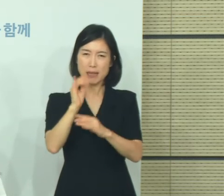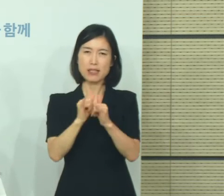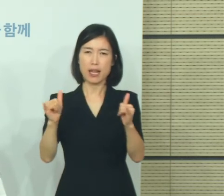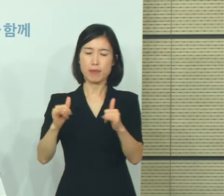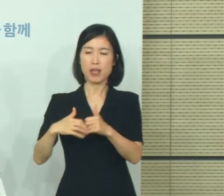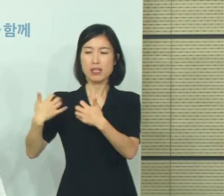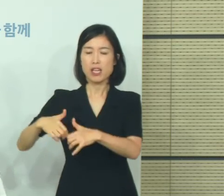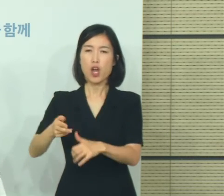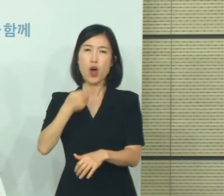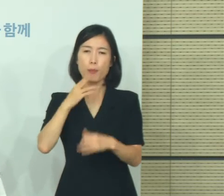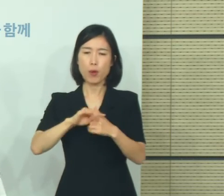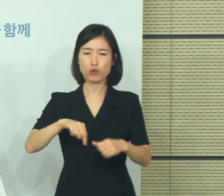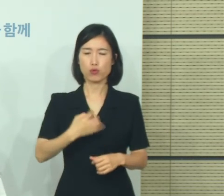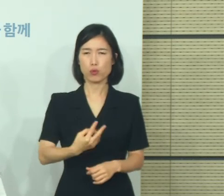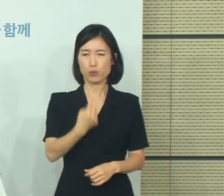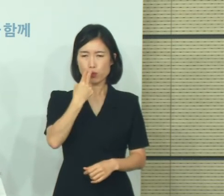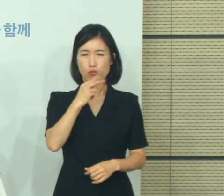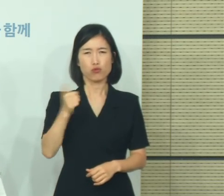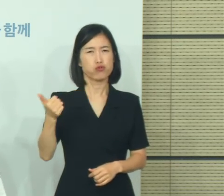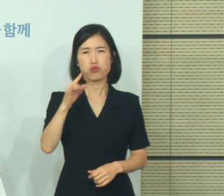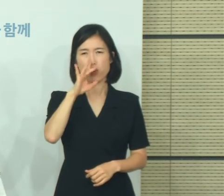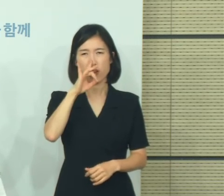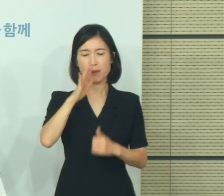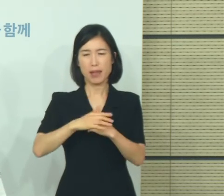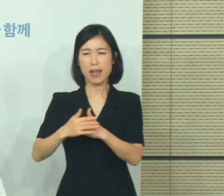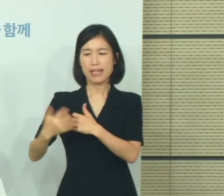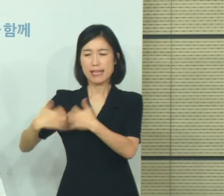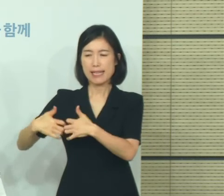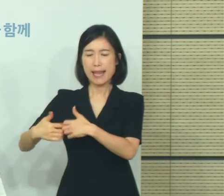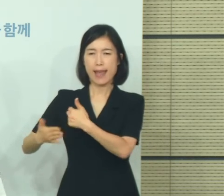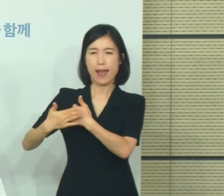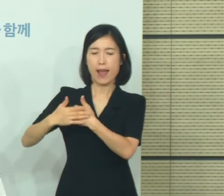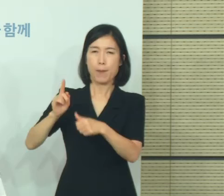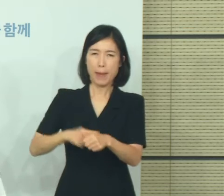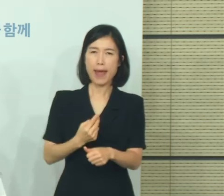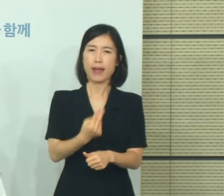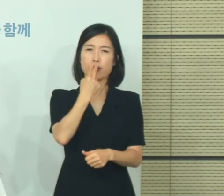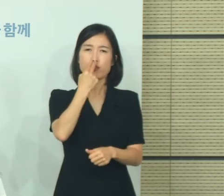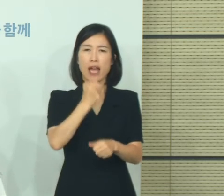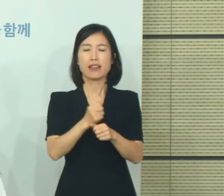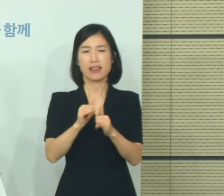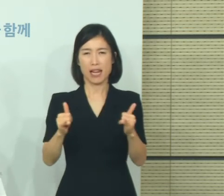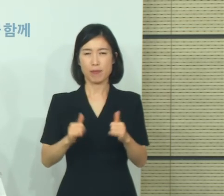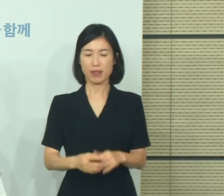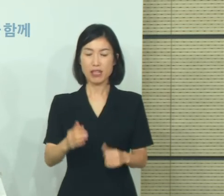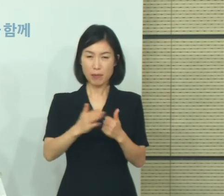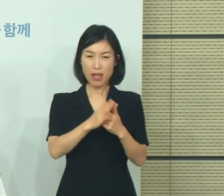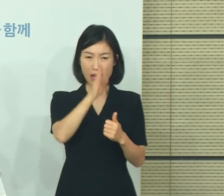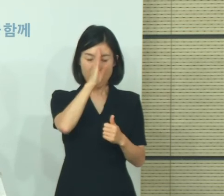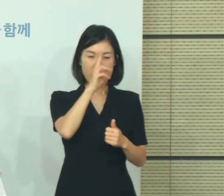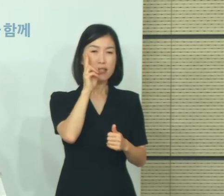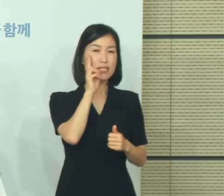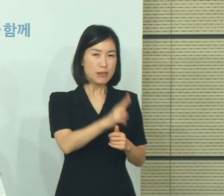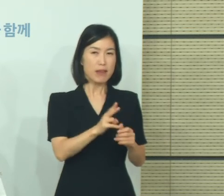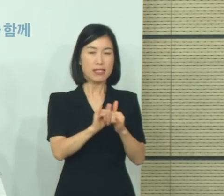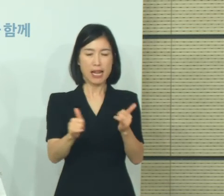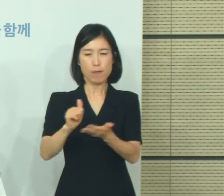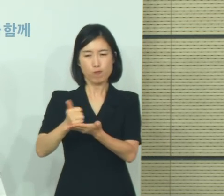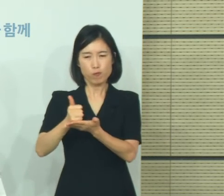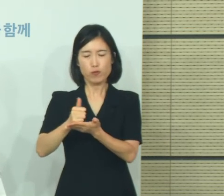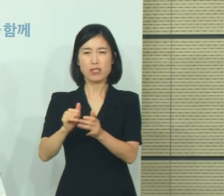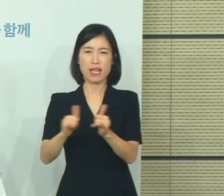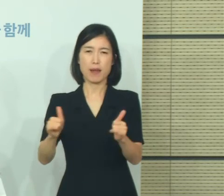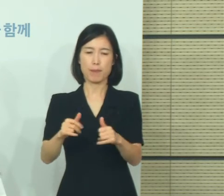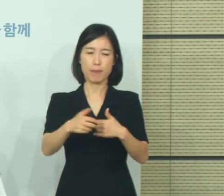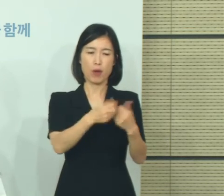장비를 통해서 치료를 하는 것이 위중 환자들입니다. 그래서 중증 환자 위중 환자의 병상의 수요는 조금